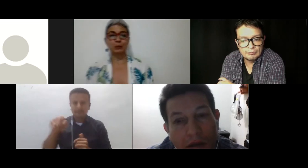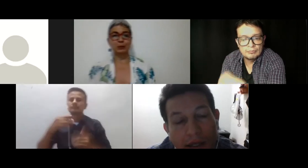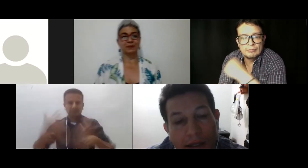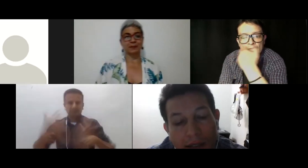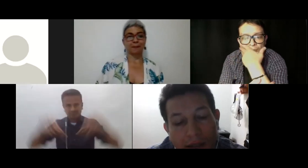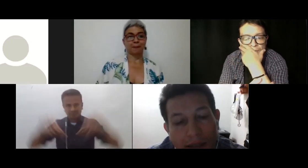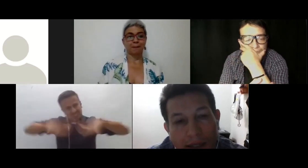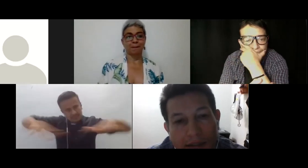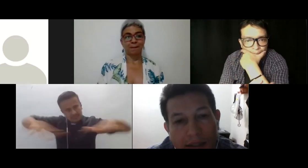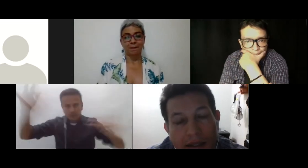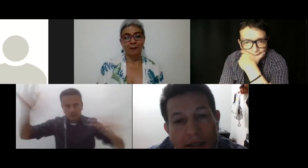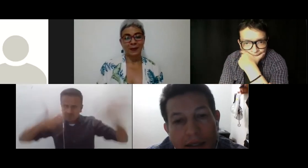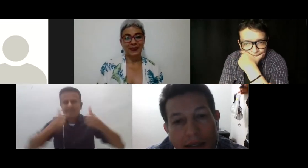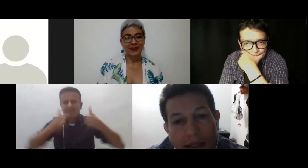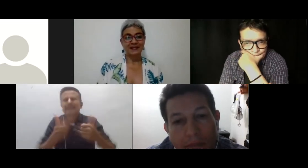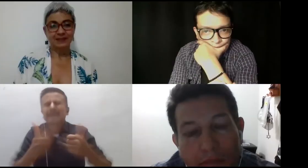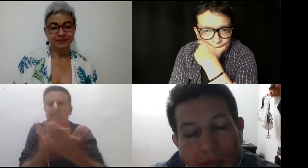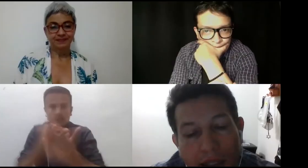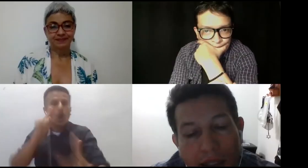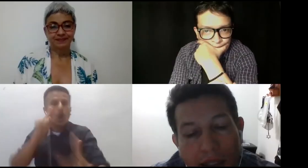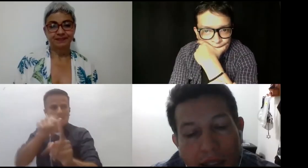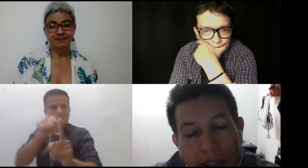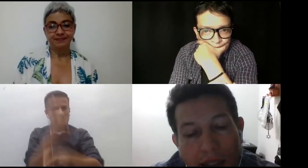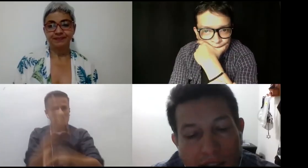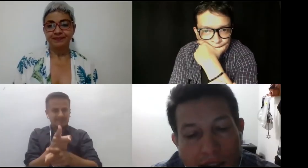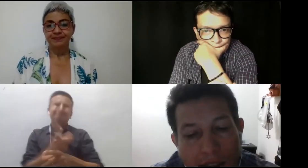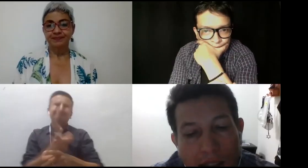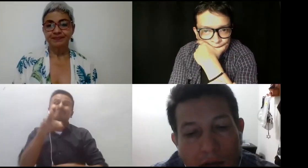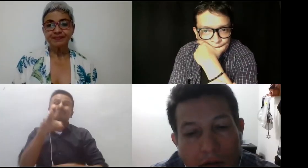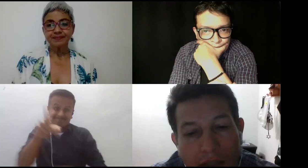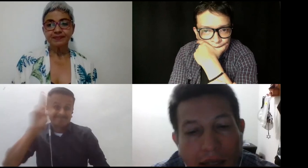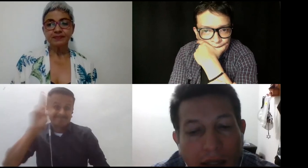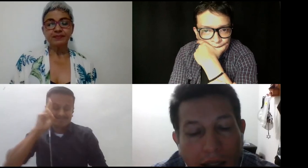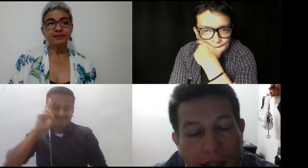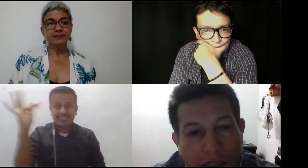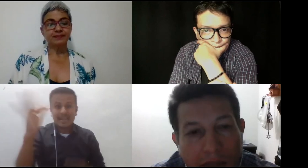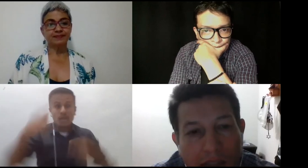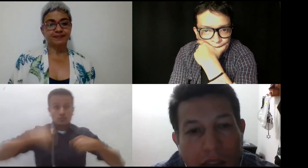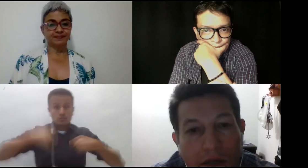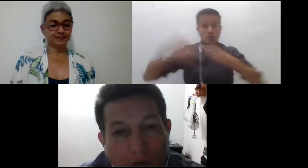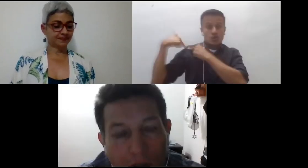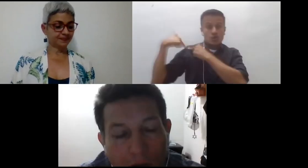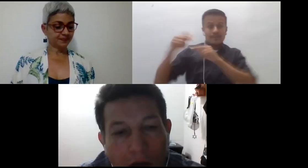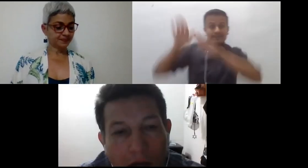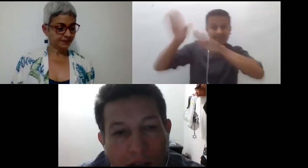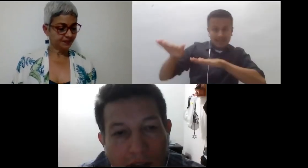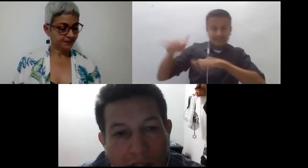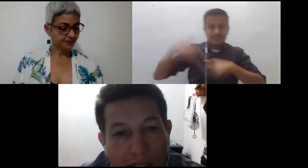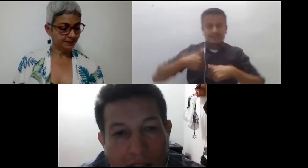quedan tareas y que me alegra como representante de la biblioteca que este espacio haya contribuido a visibilizar eso,